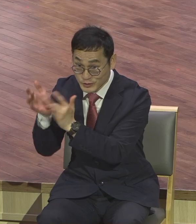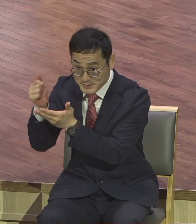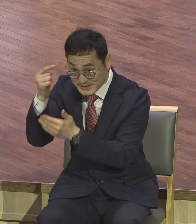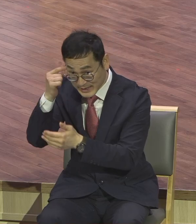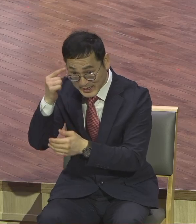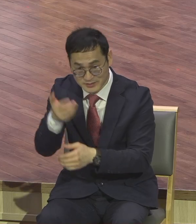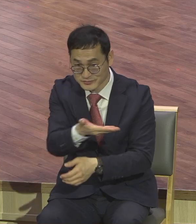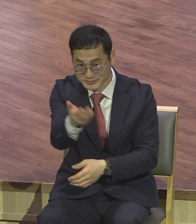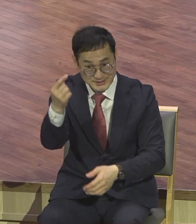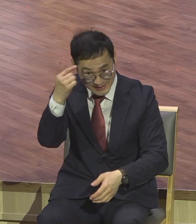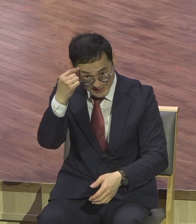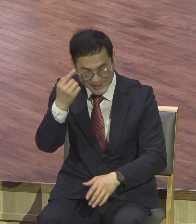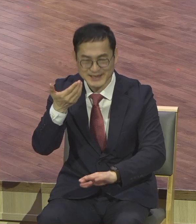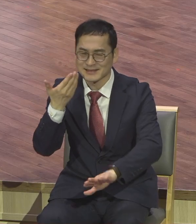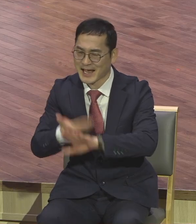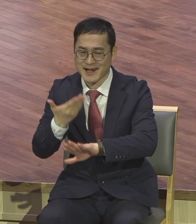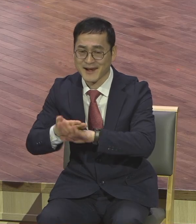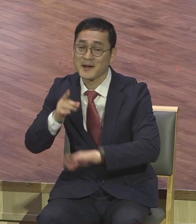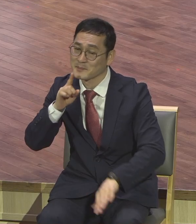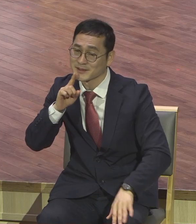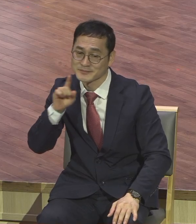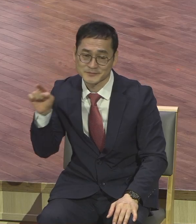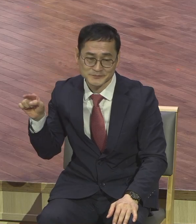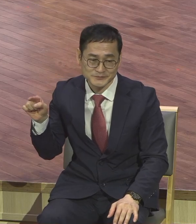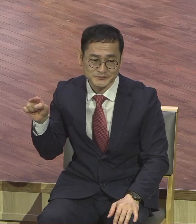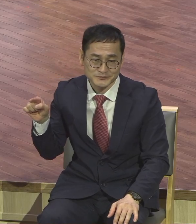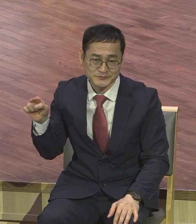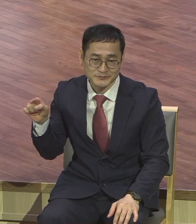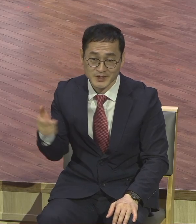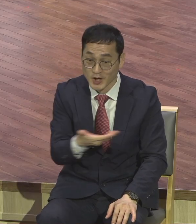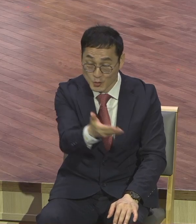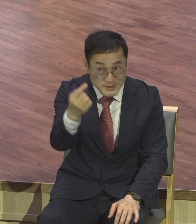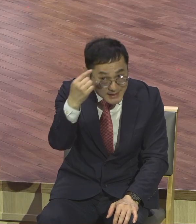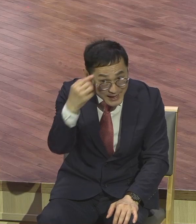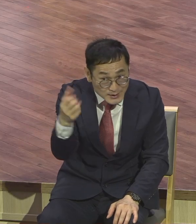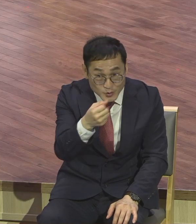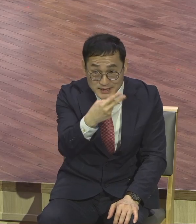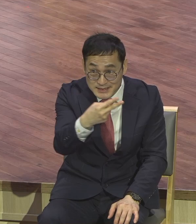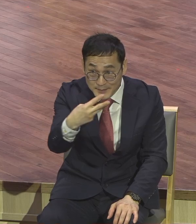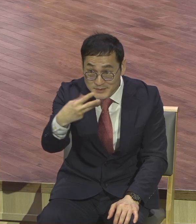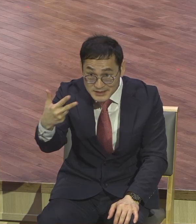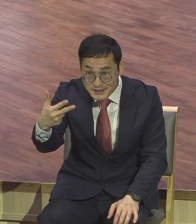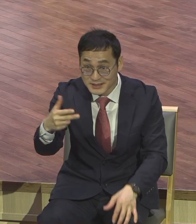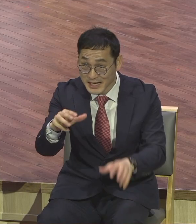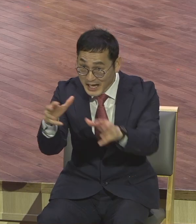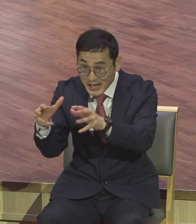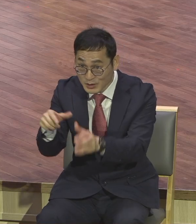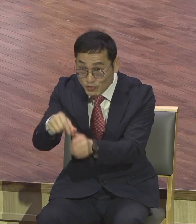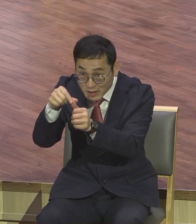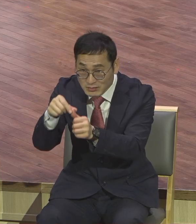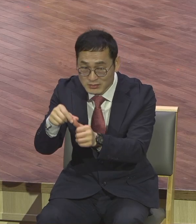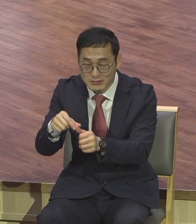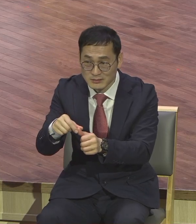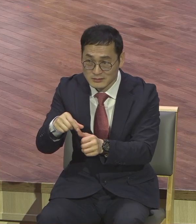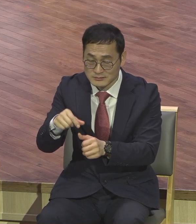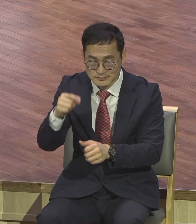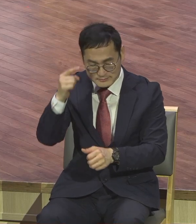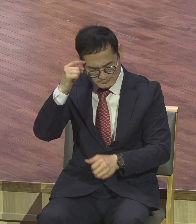여러 분 여러 분의 스케일을 가지고 2, 3, 7 나라 아이고 지금 내가 죽을 맛인데 내가 지금 힘이 들어 죽겠는데